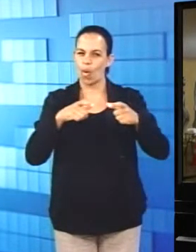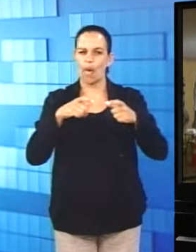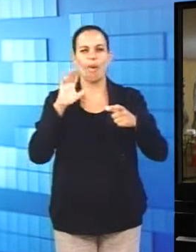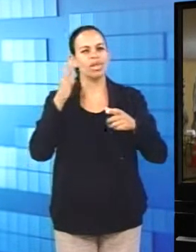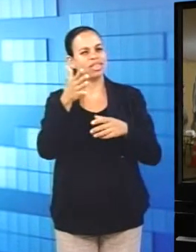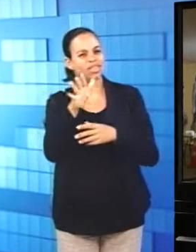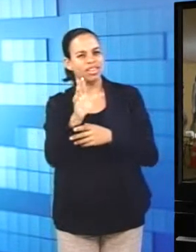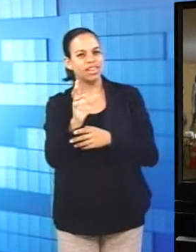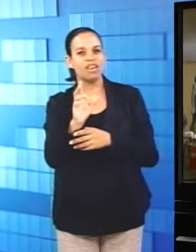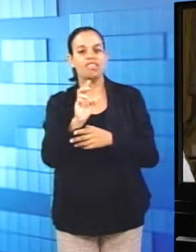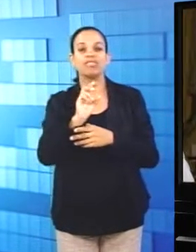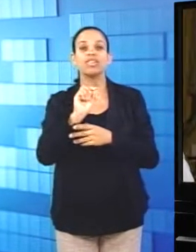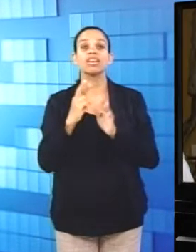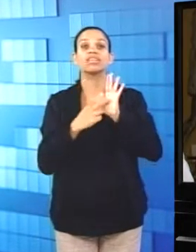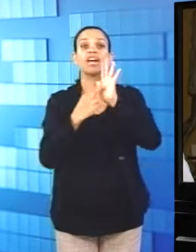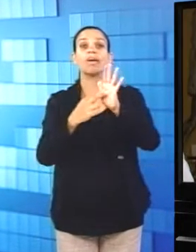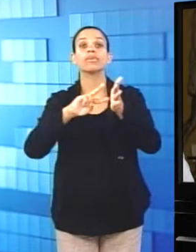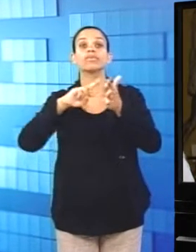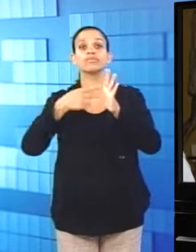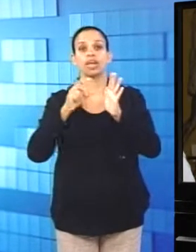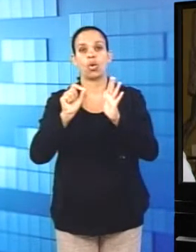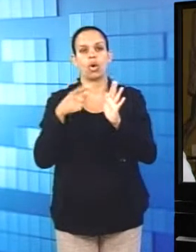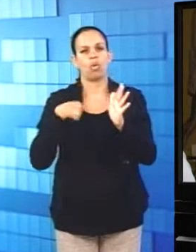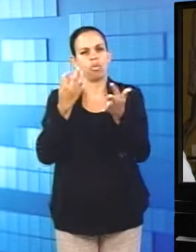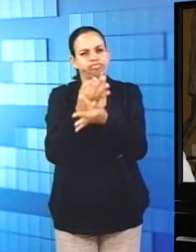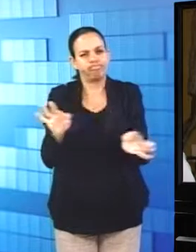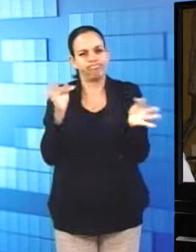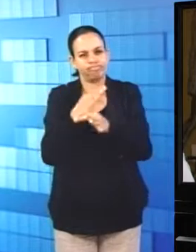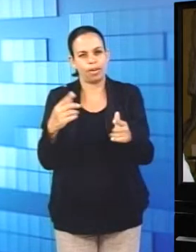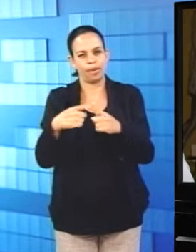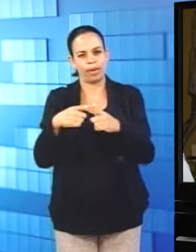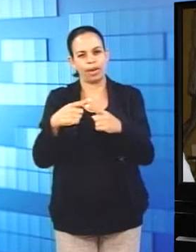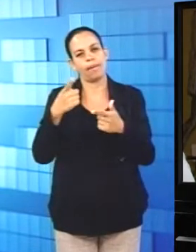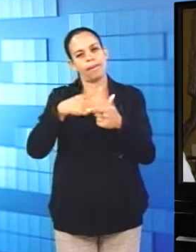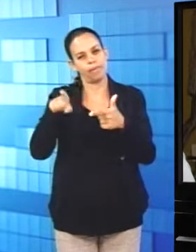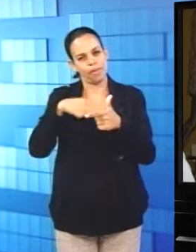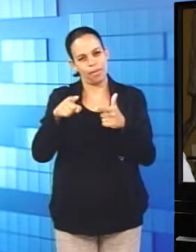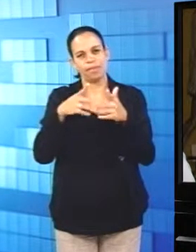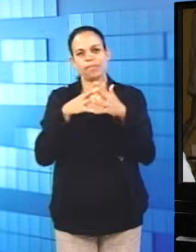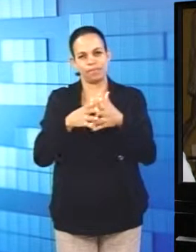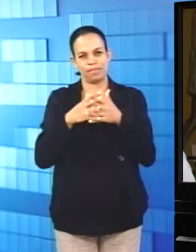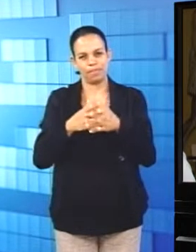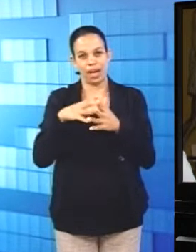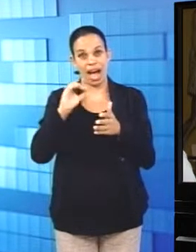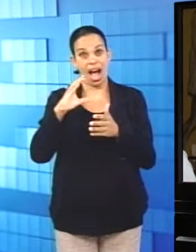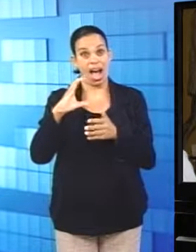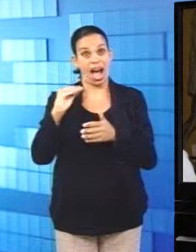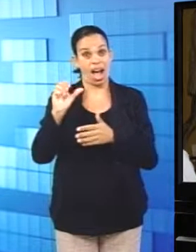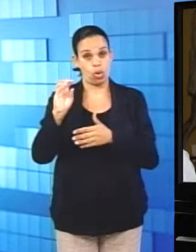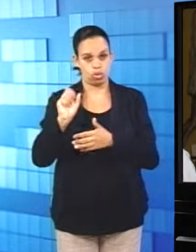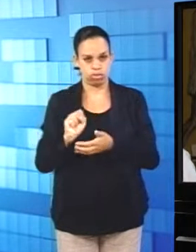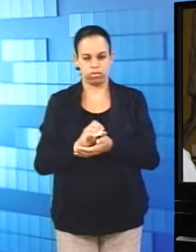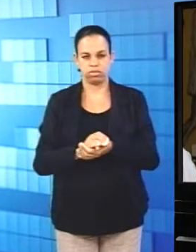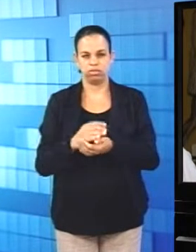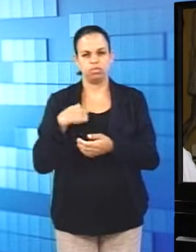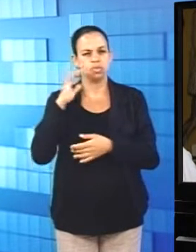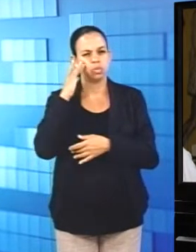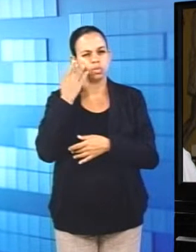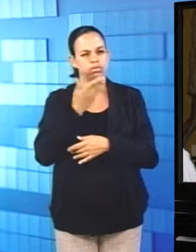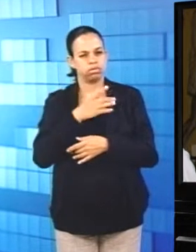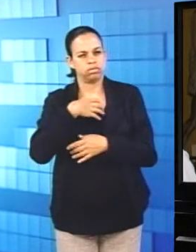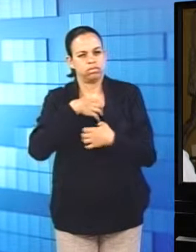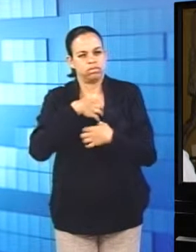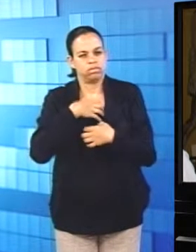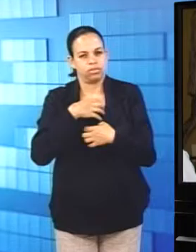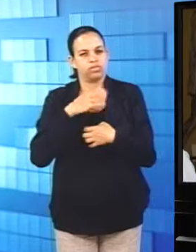a dor diante do caos. Eu já presenciei muitas vezes, talvez isso até tenha me servido para um ponto de inspiração aí.